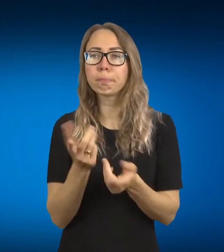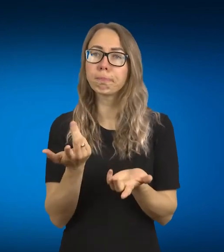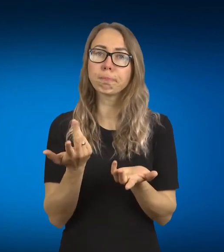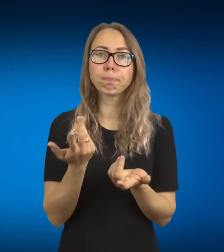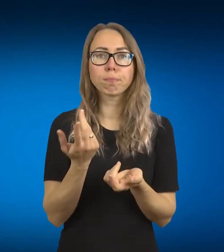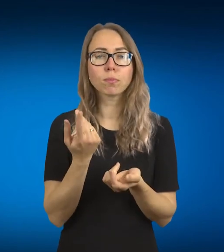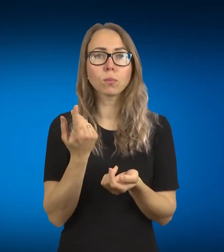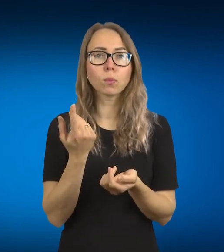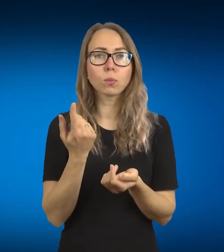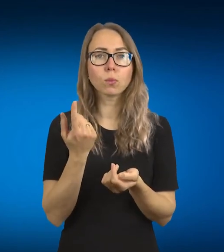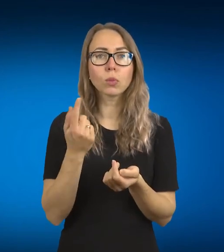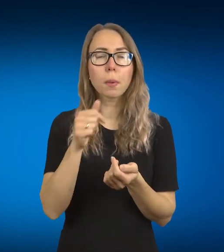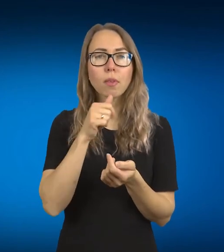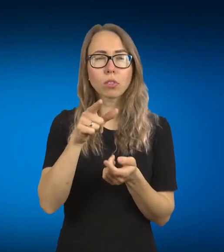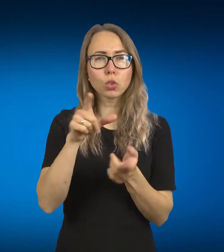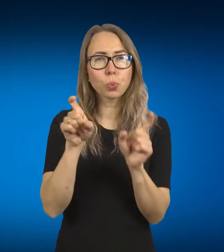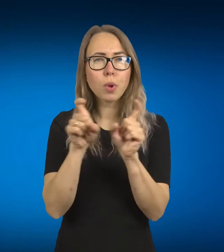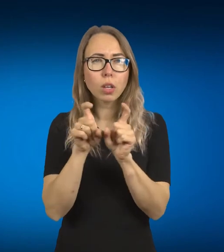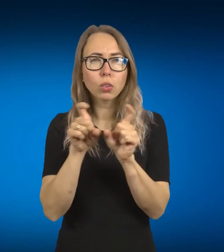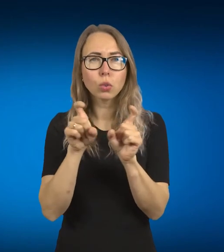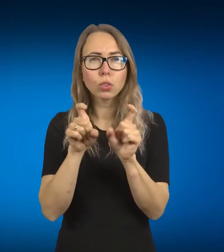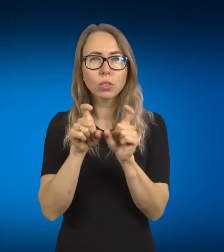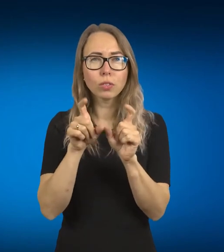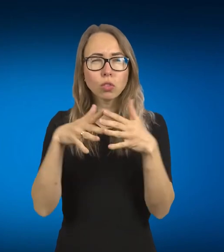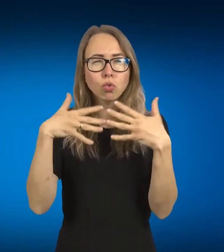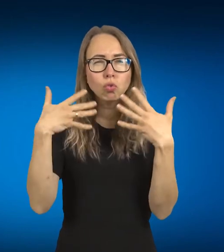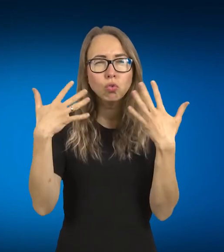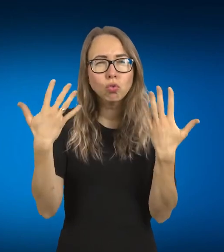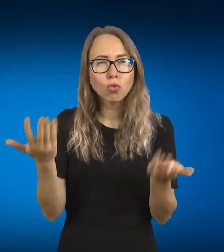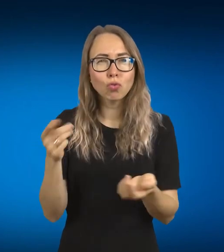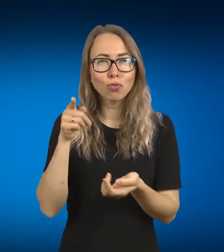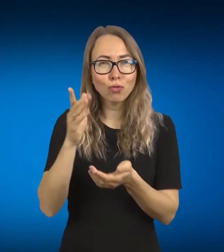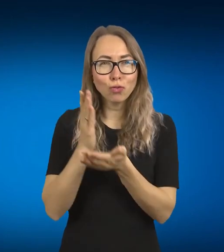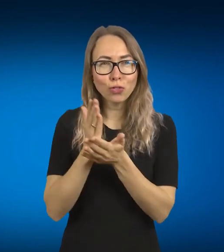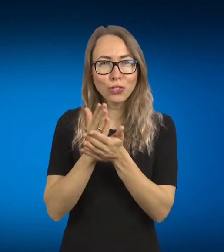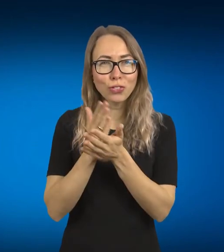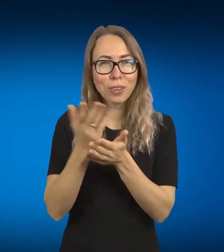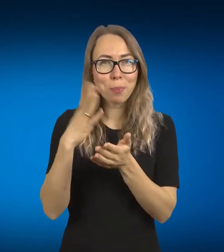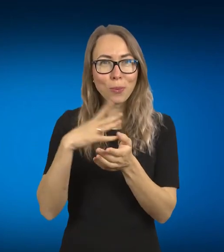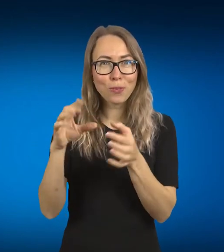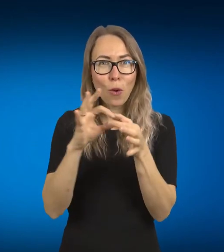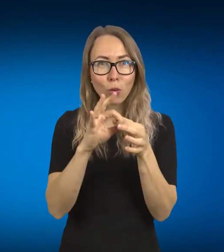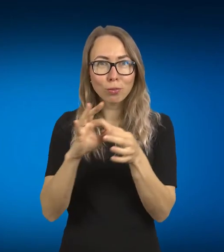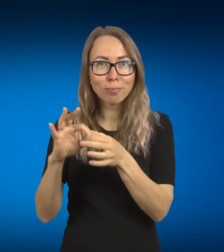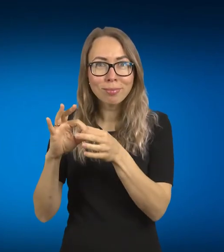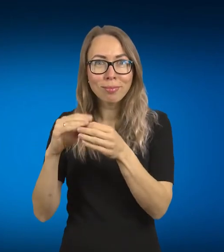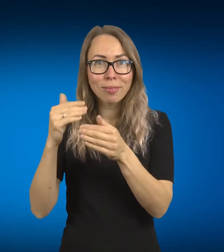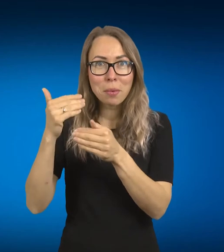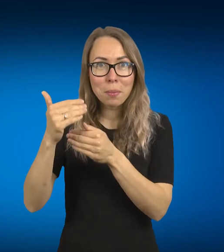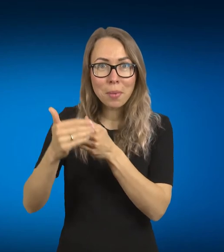tunklų, ar ne, didelių prekybos tunklų, vat įėjimo tas terminas, nes aš